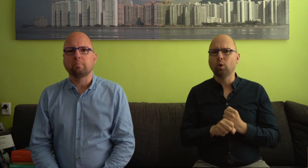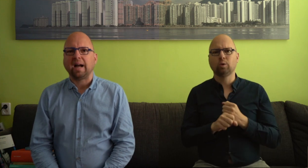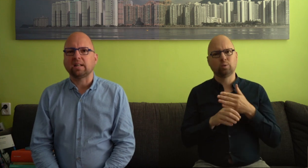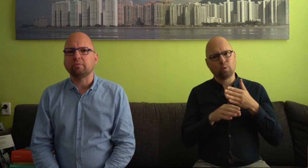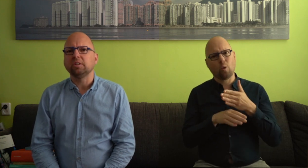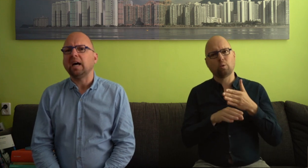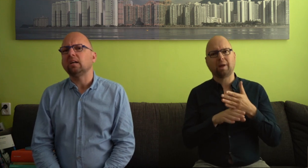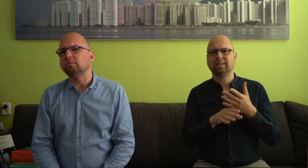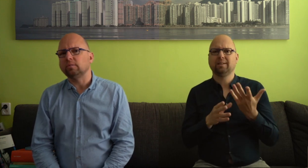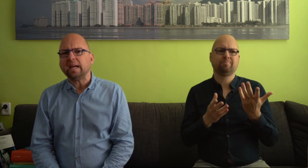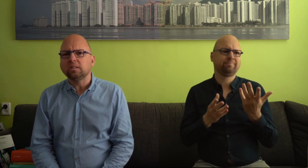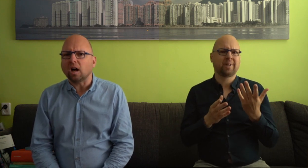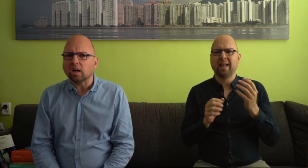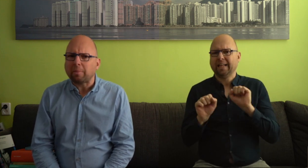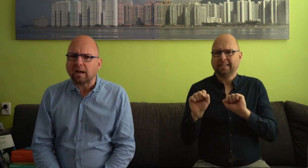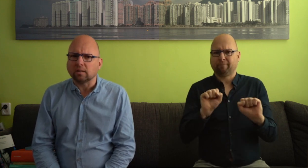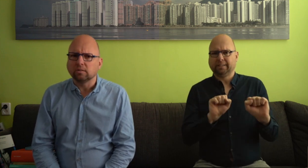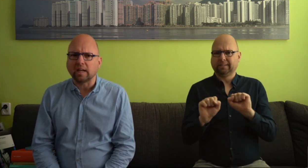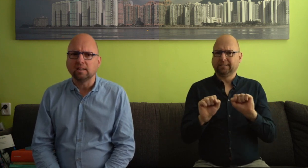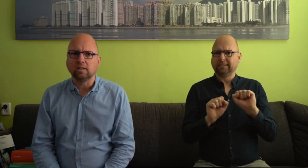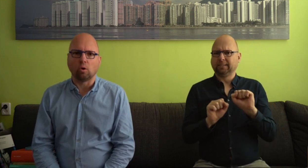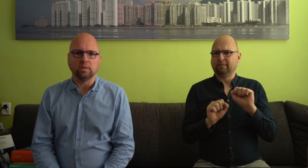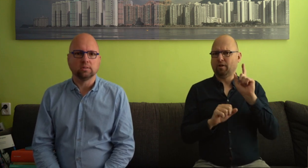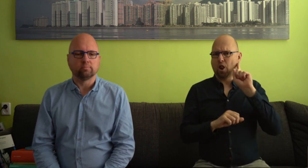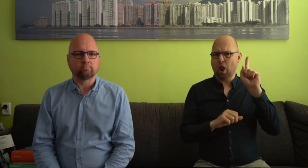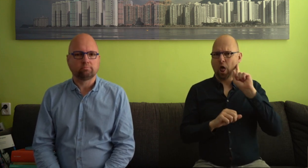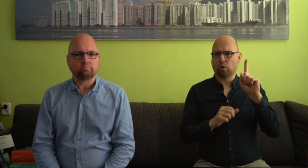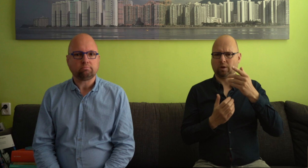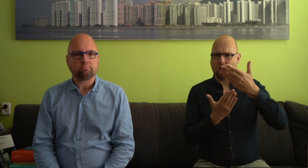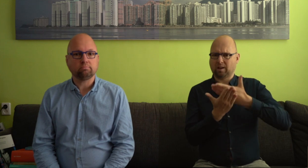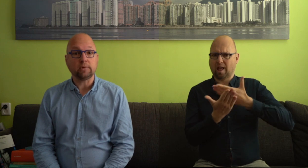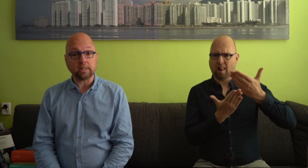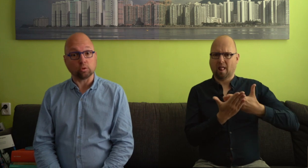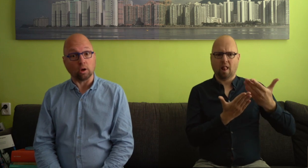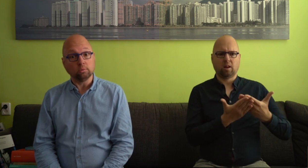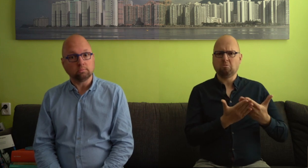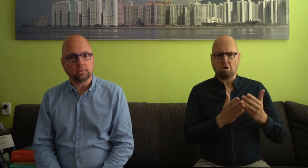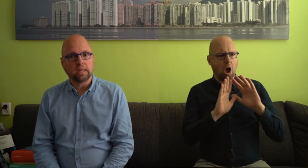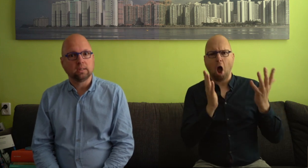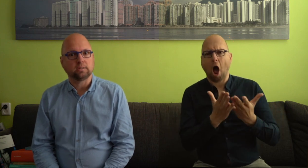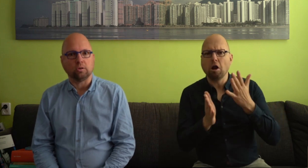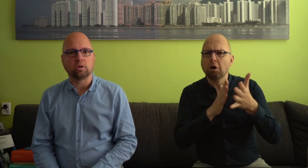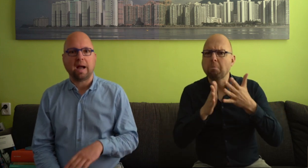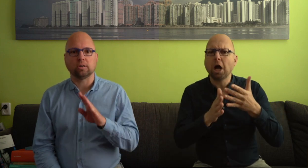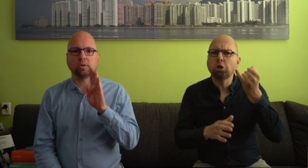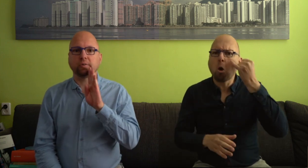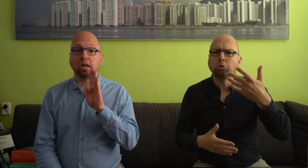over gebarentaal van de JA. Echt niet alle gebaren zijn iconisch. Dat is ook zo. Er zijn ook gebaren zoals